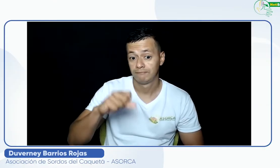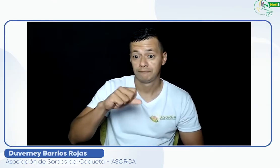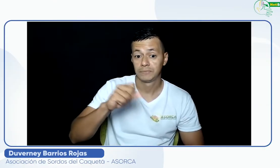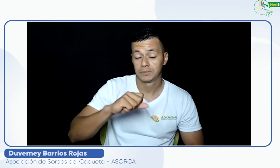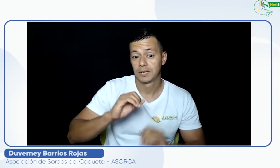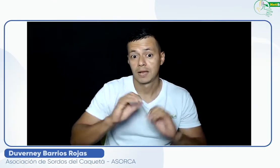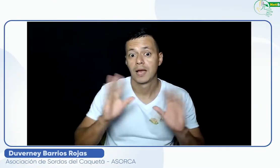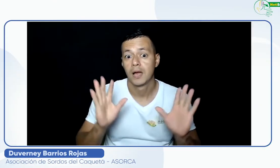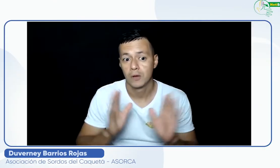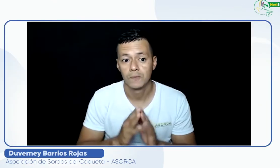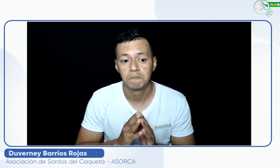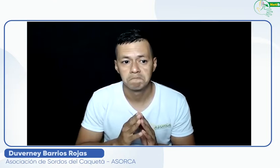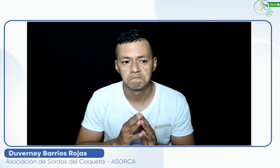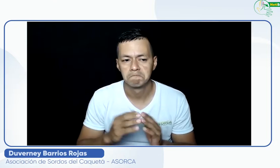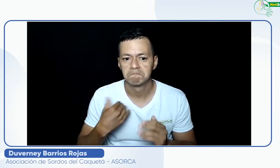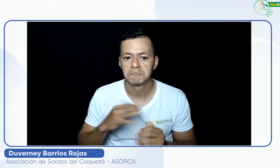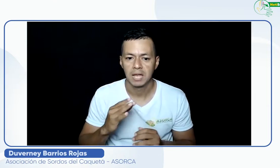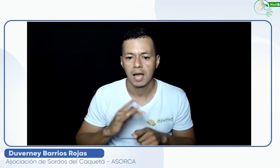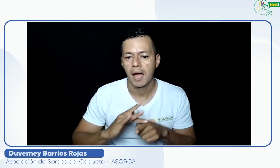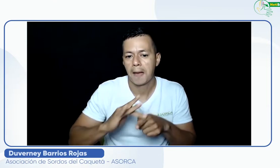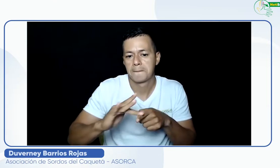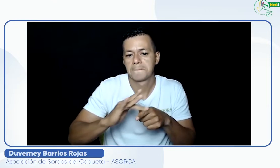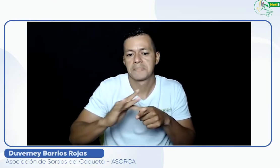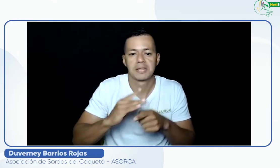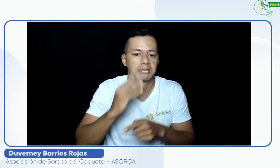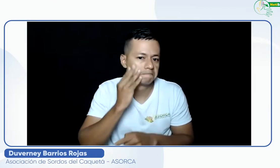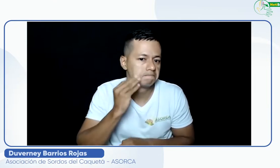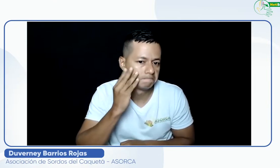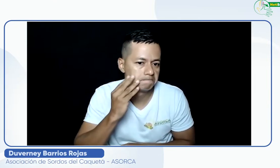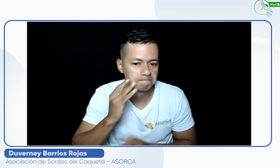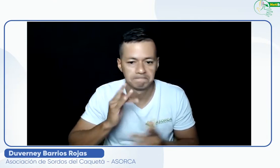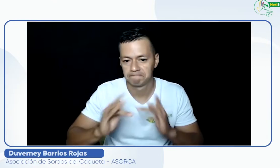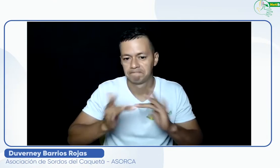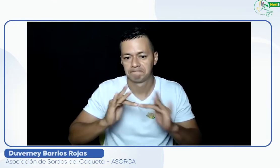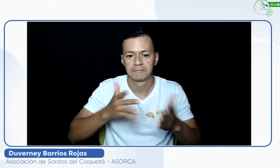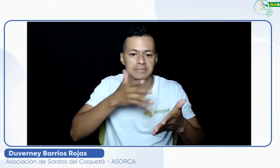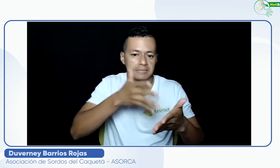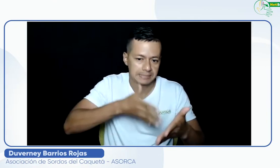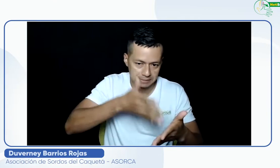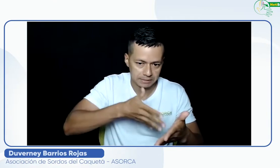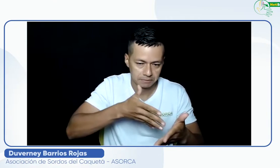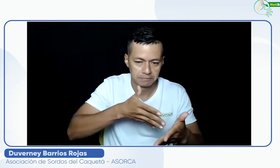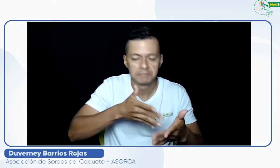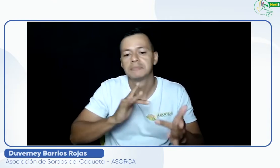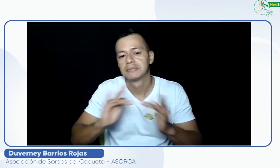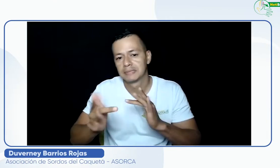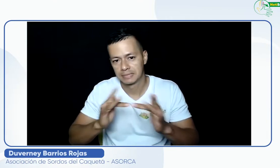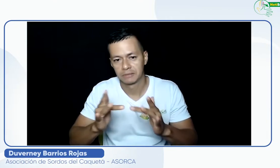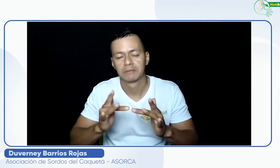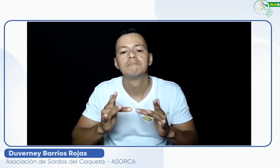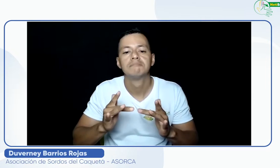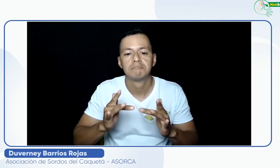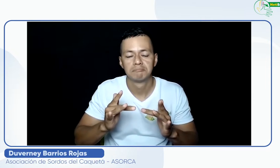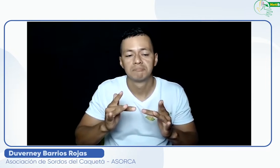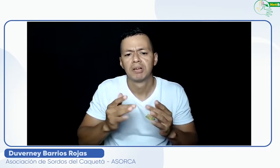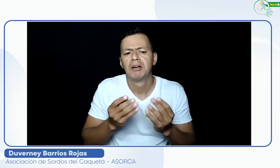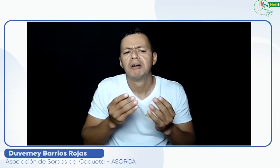Sí, claro. En mi experiencia he usado el servicio de interpretación en línea del centro de relevo. A veces, cuando el